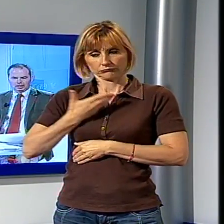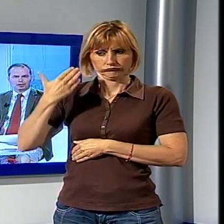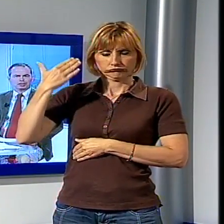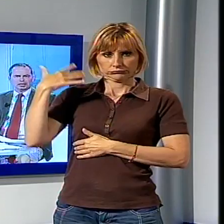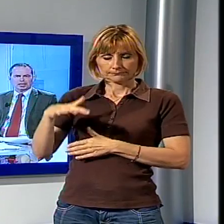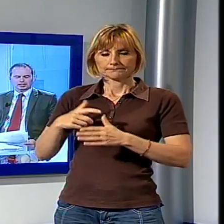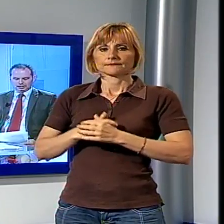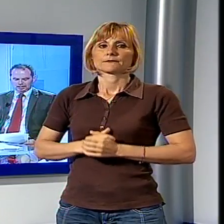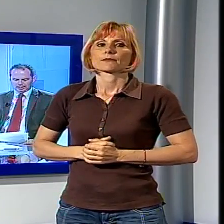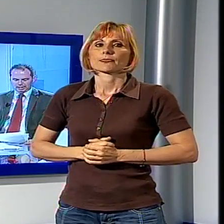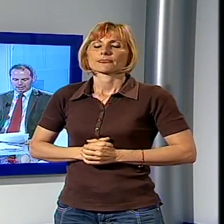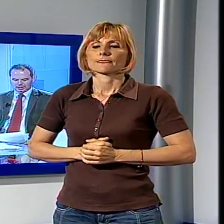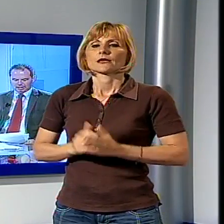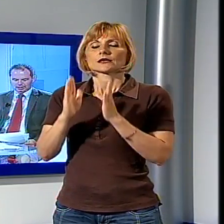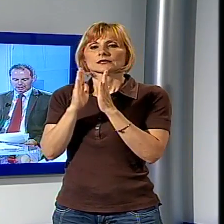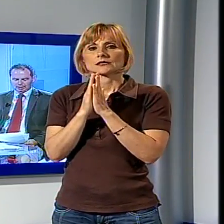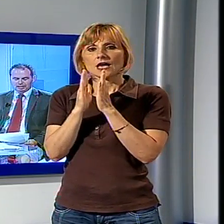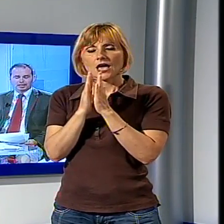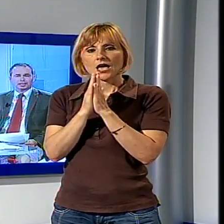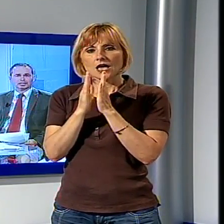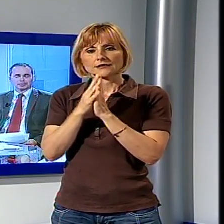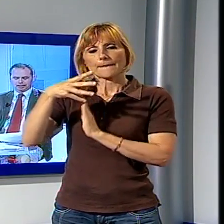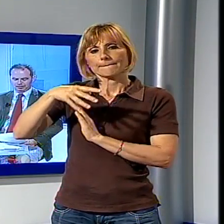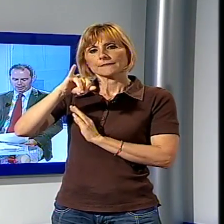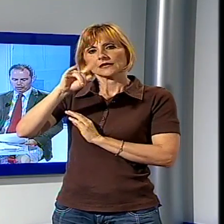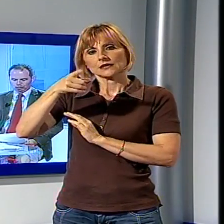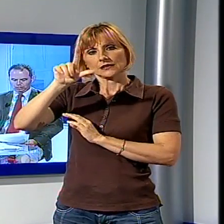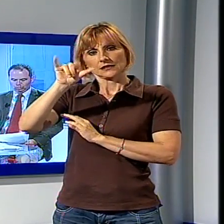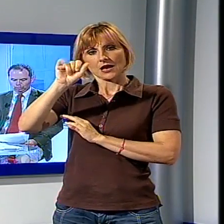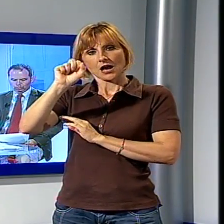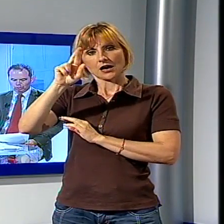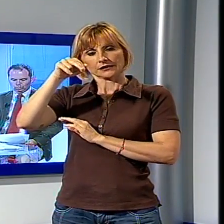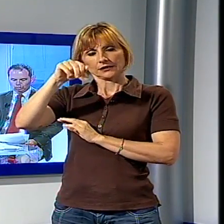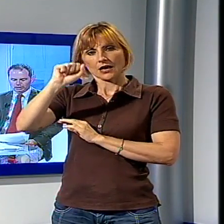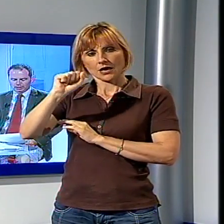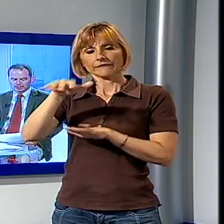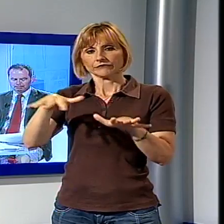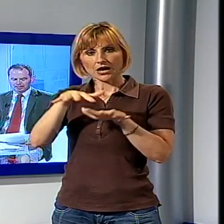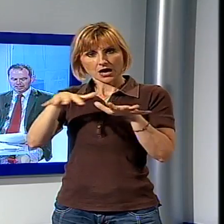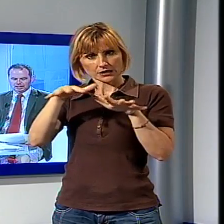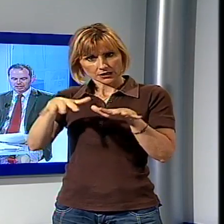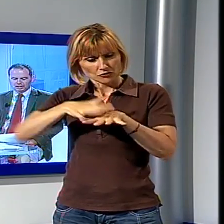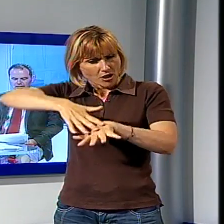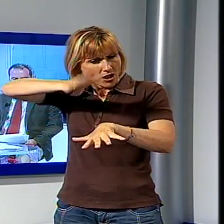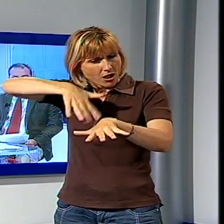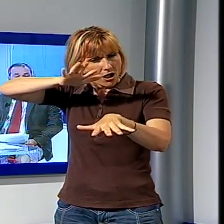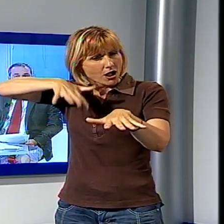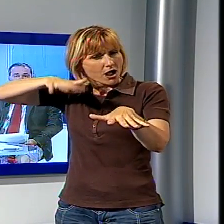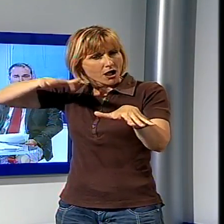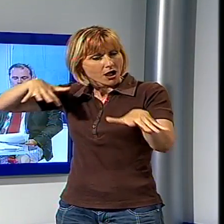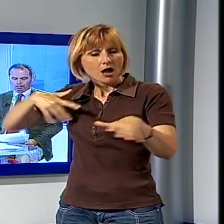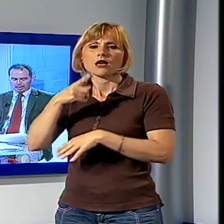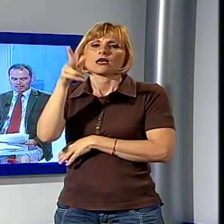erano in tanti nella chiesa della Migliarina sempre a Viareggio per l'ultimo saluto ad Elisa Pezzini la